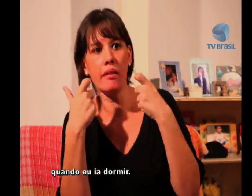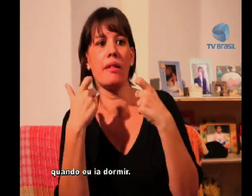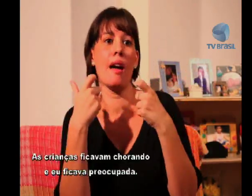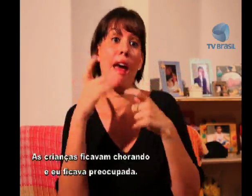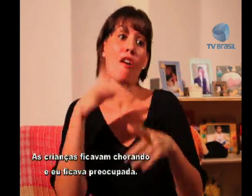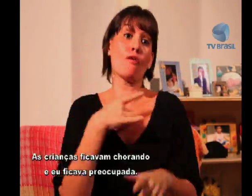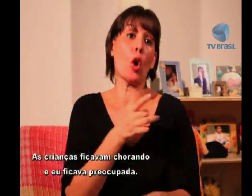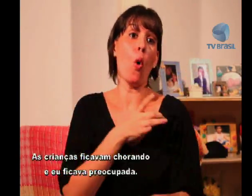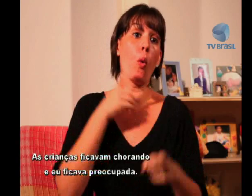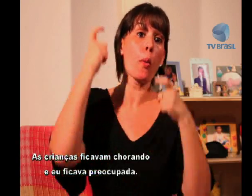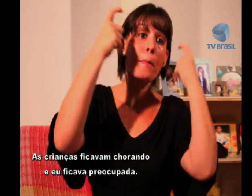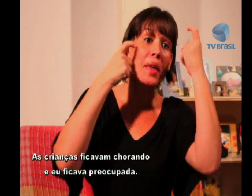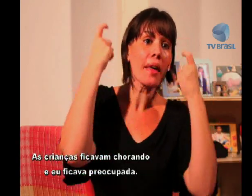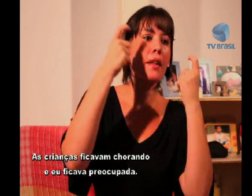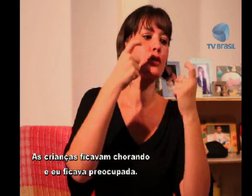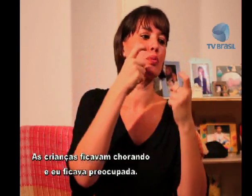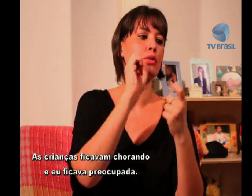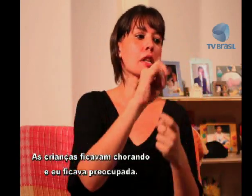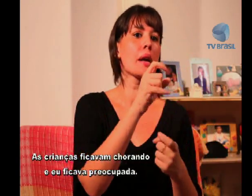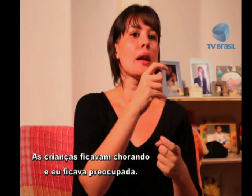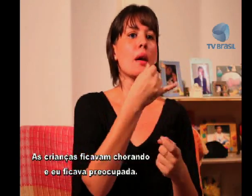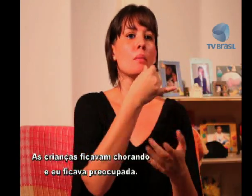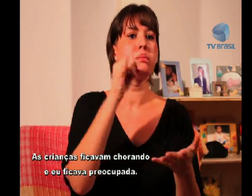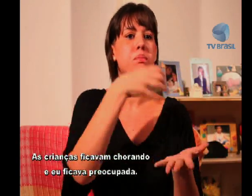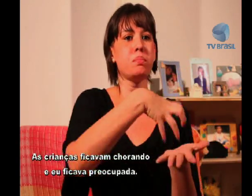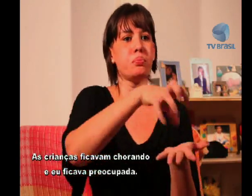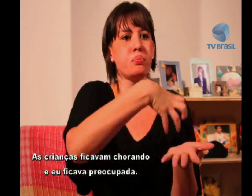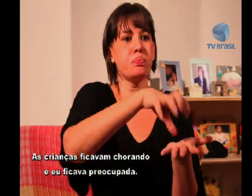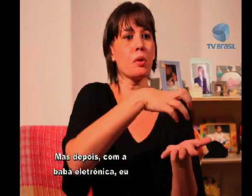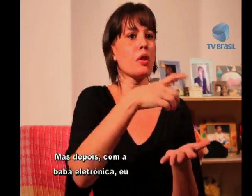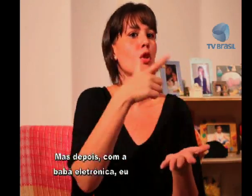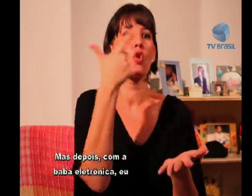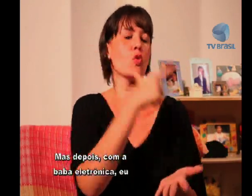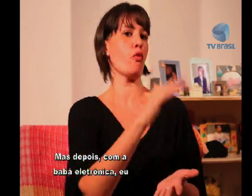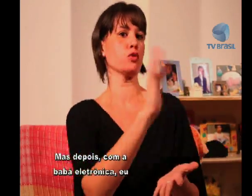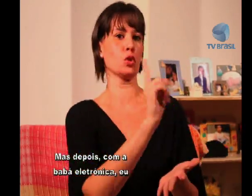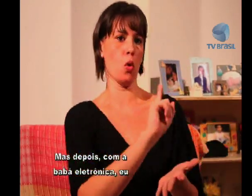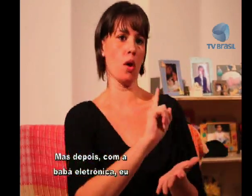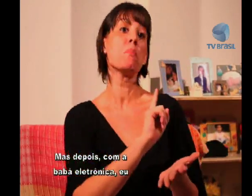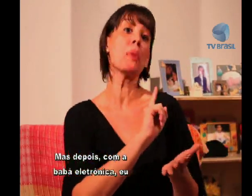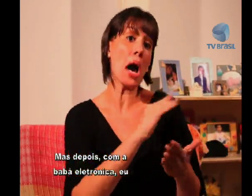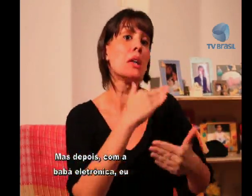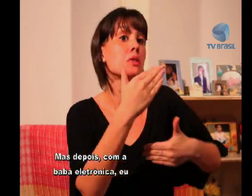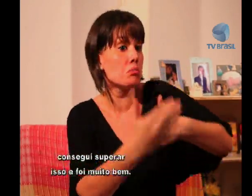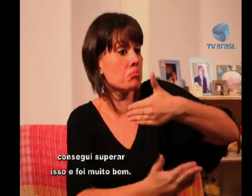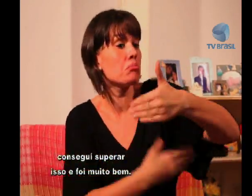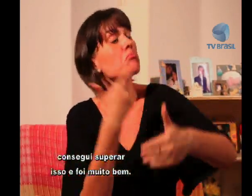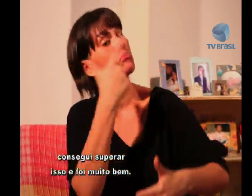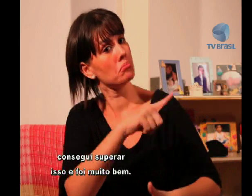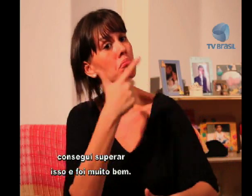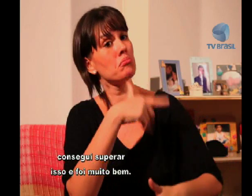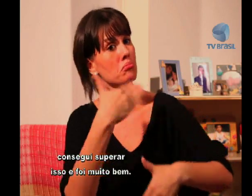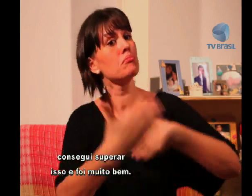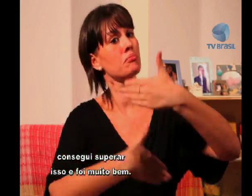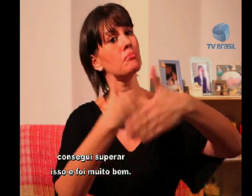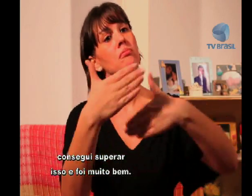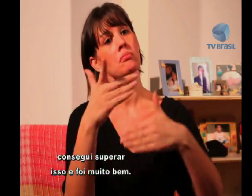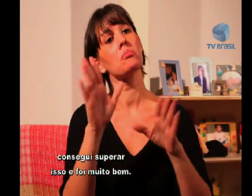E as crianças ficavam chorando. Eu ficava preocupada. E aí depois, com a babá eletrônica, eu consegui superar isso e foi muito bem.